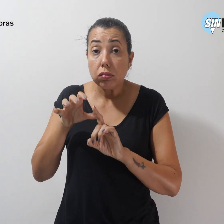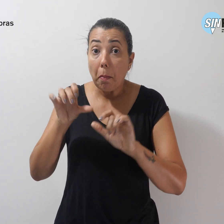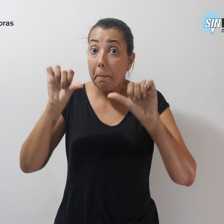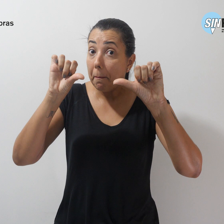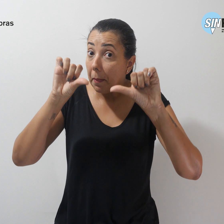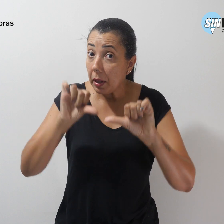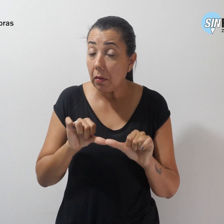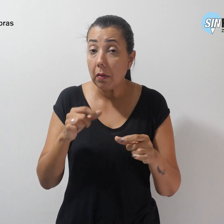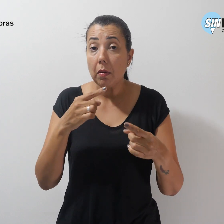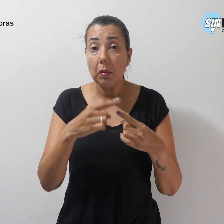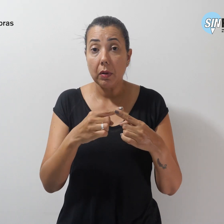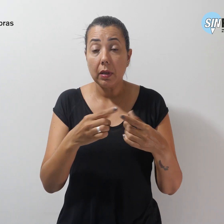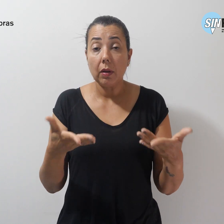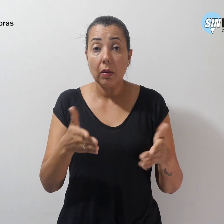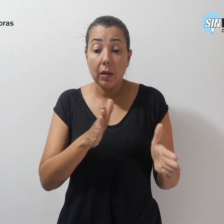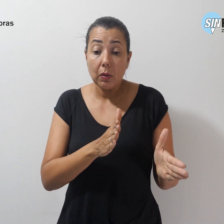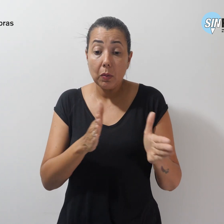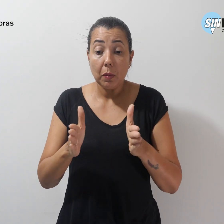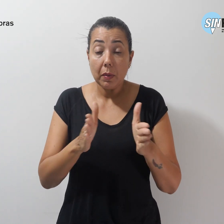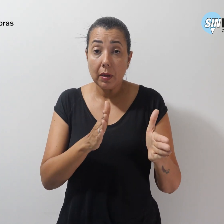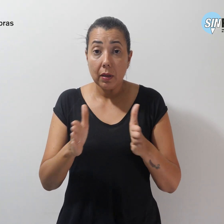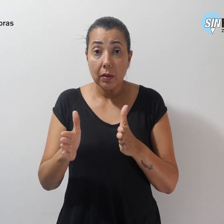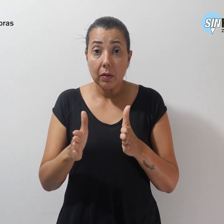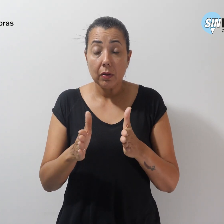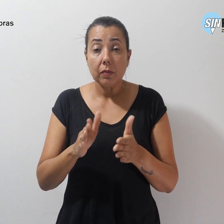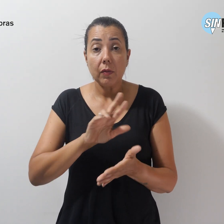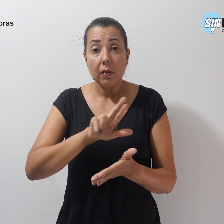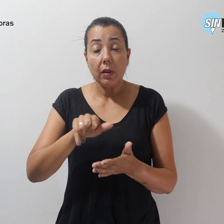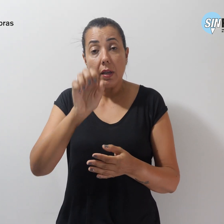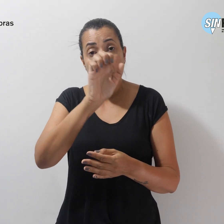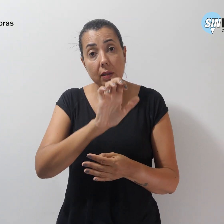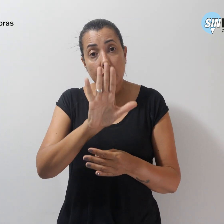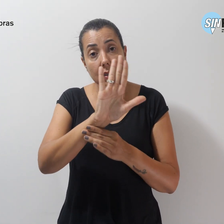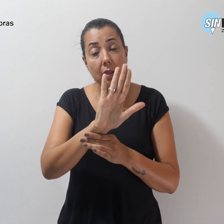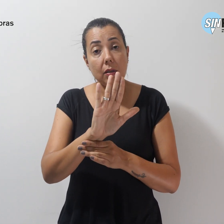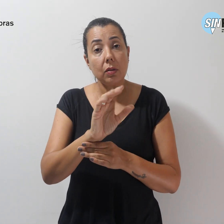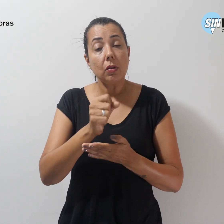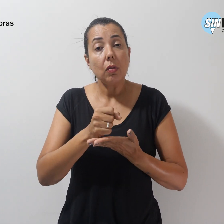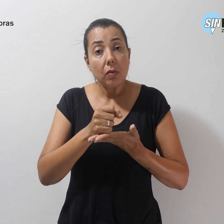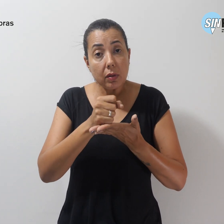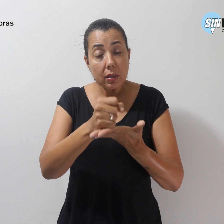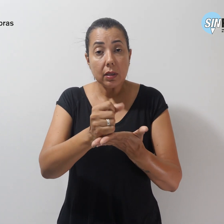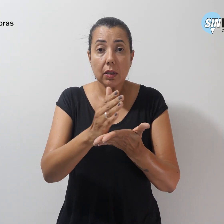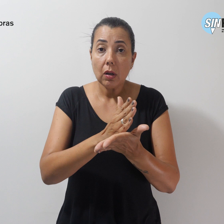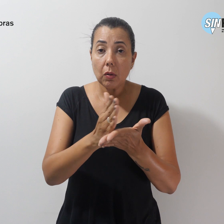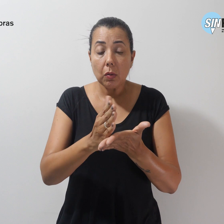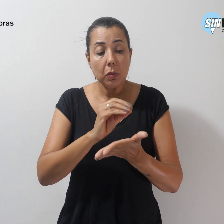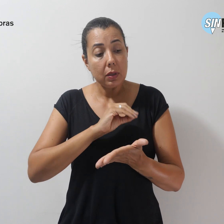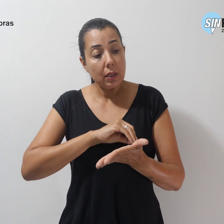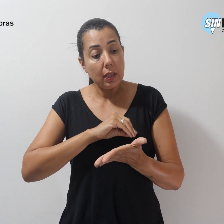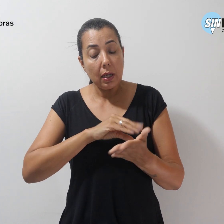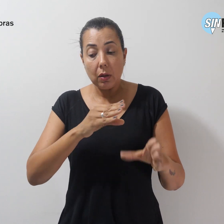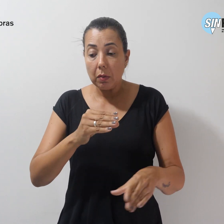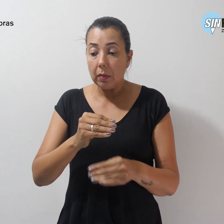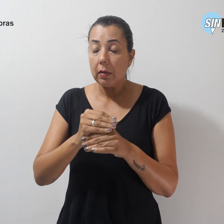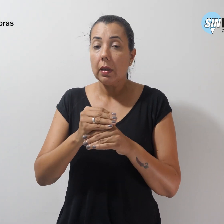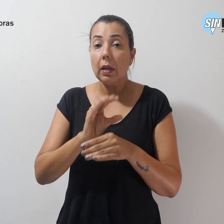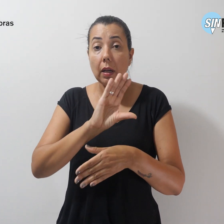porque, nesse período, os demais estados concederam algum reajuste à categoria. No